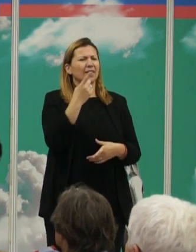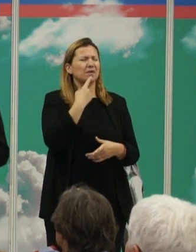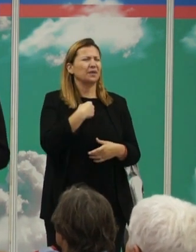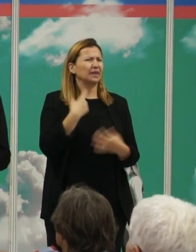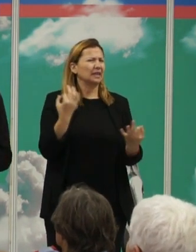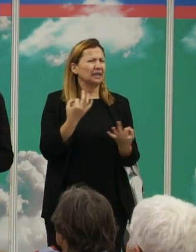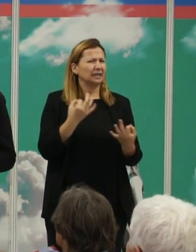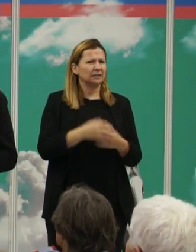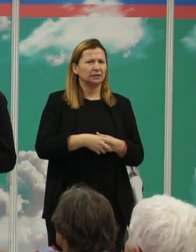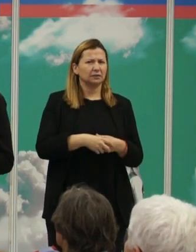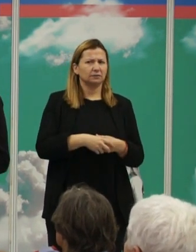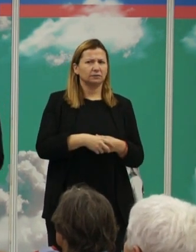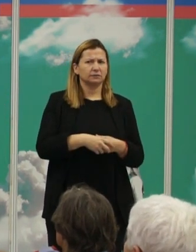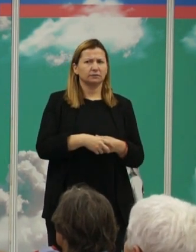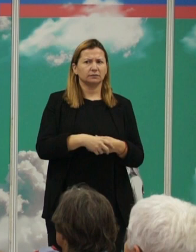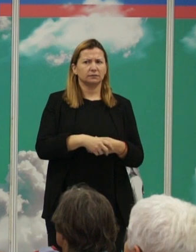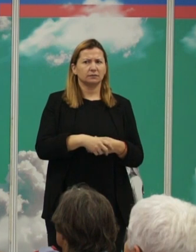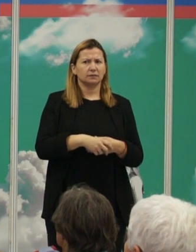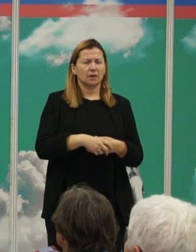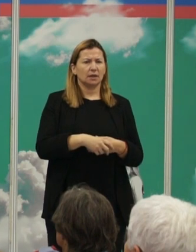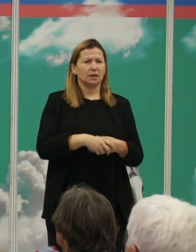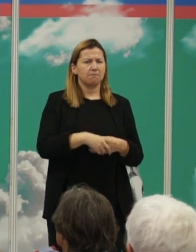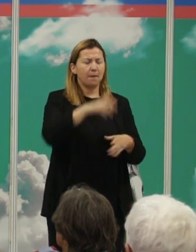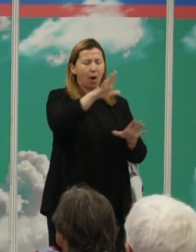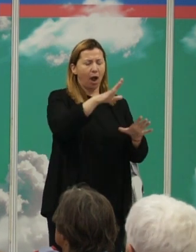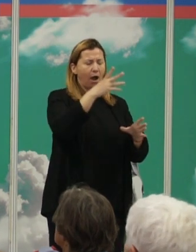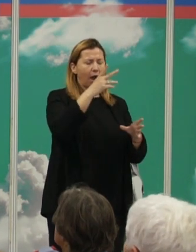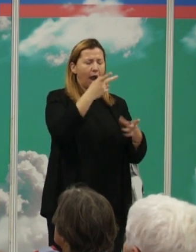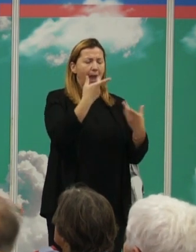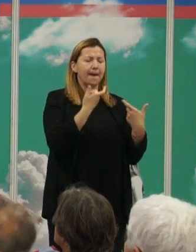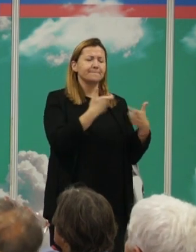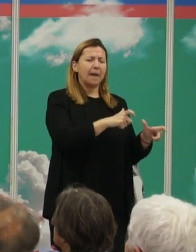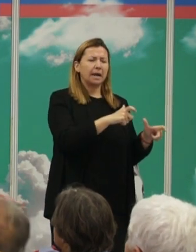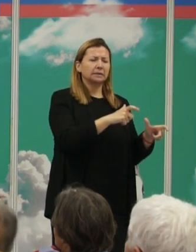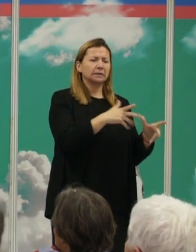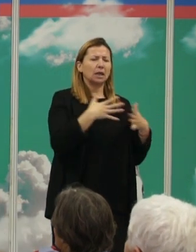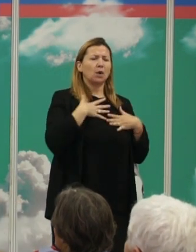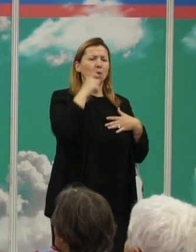duras, menos humanistas, más experimentales? Bueno,